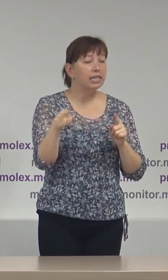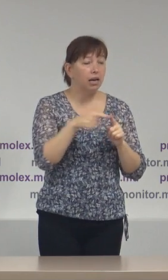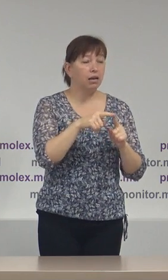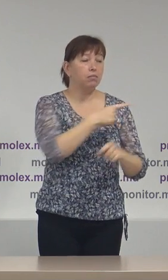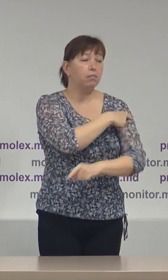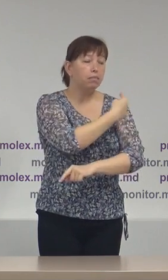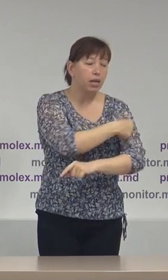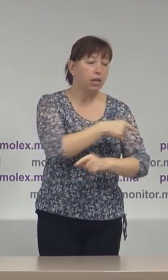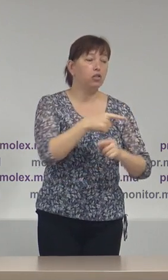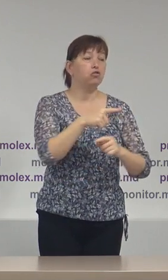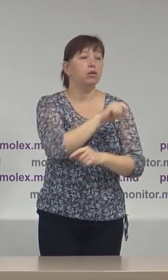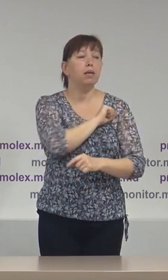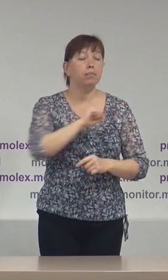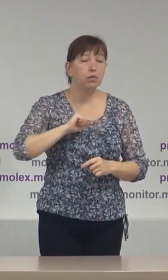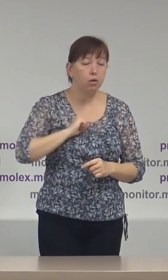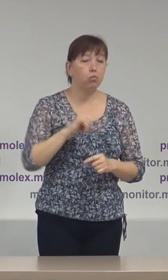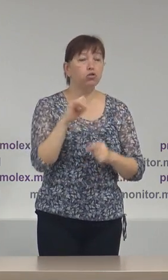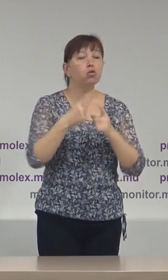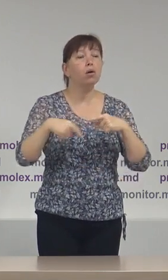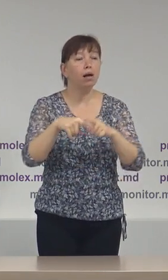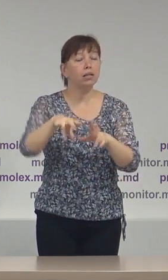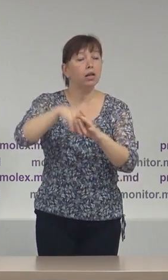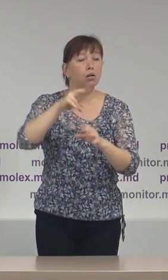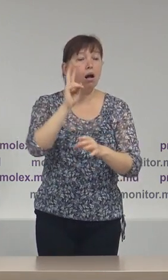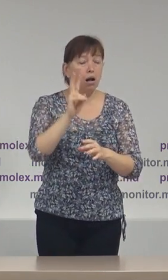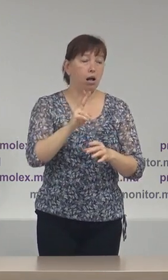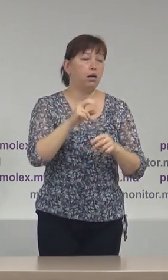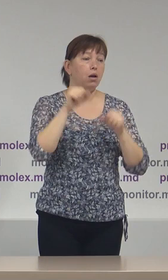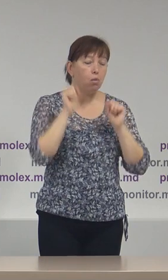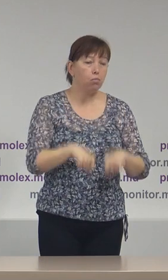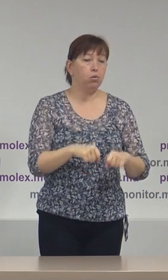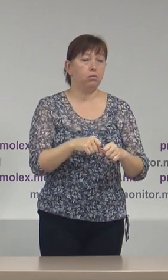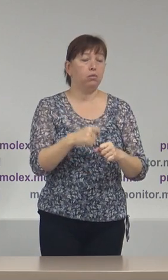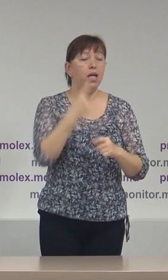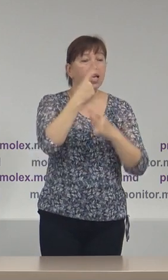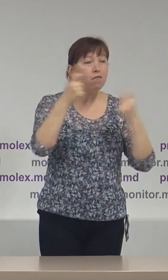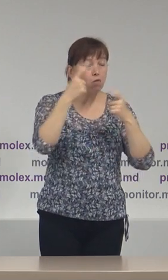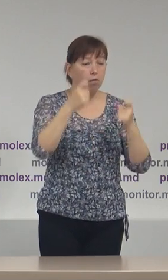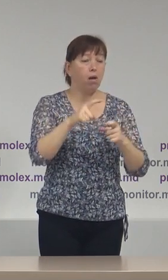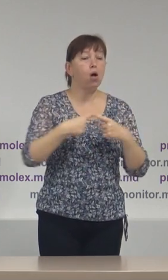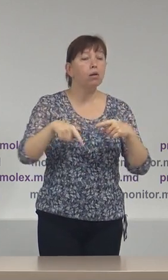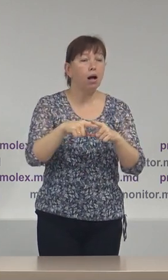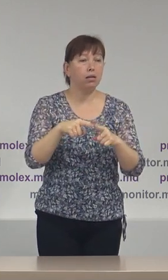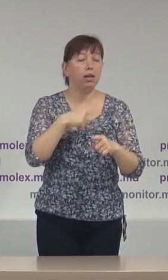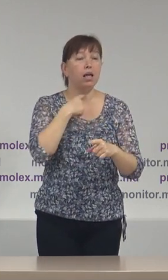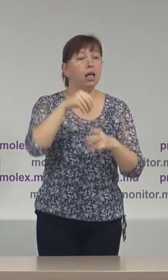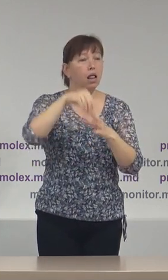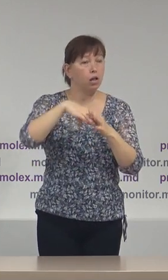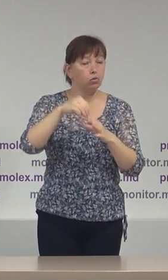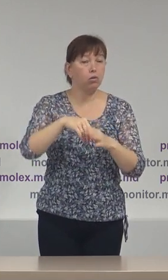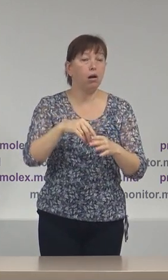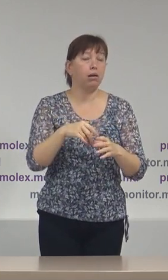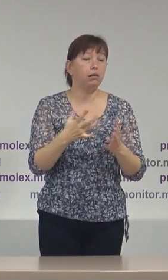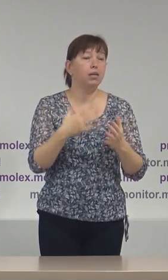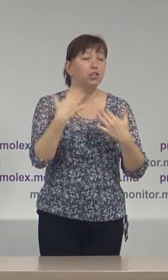medicii de familie și organele electorale care să pună o dispoziție organelor electorale după modelul deja